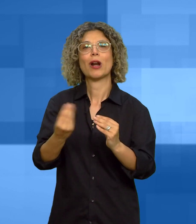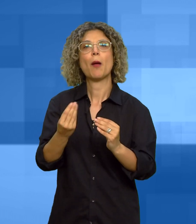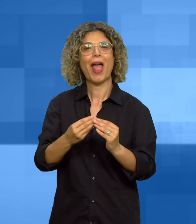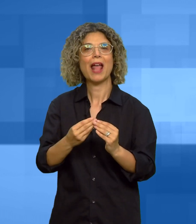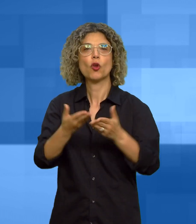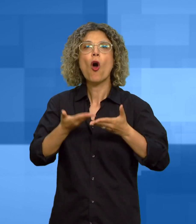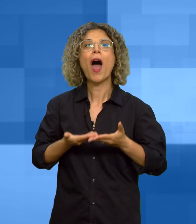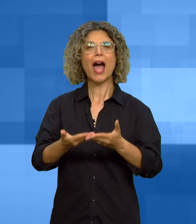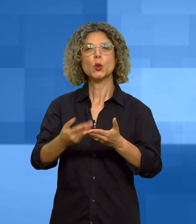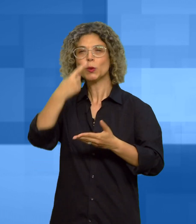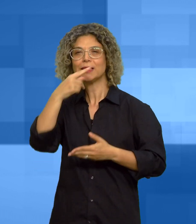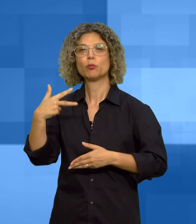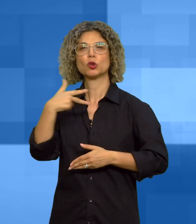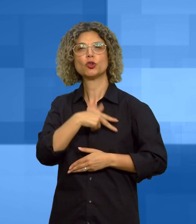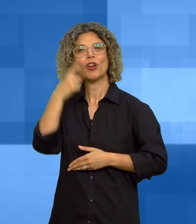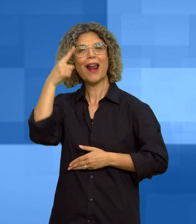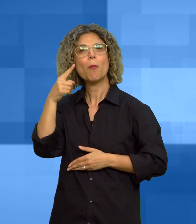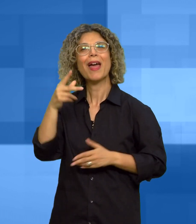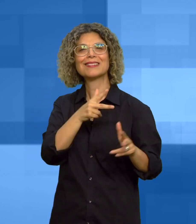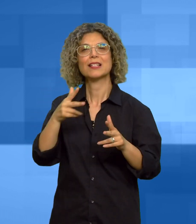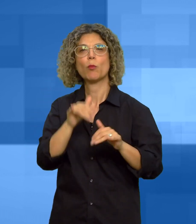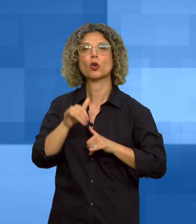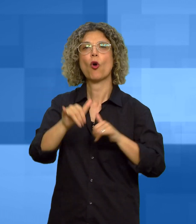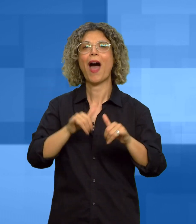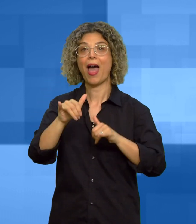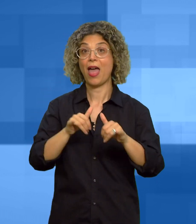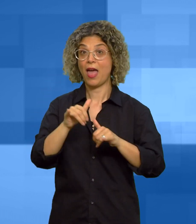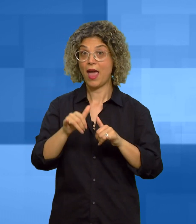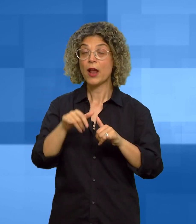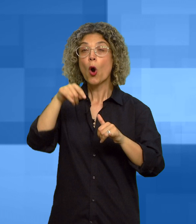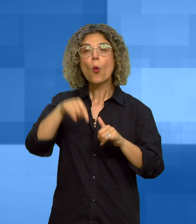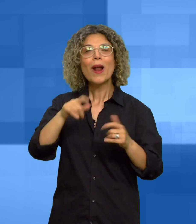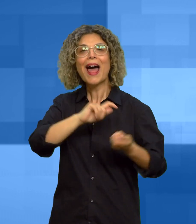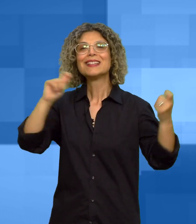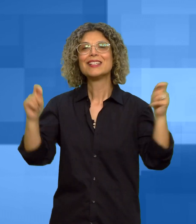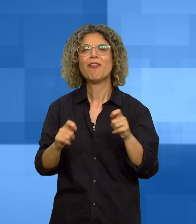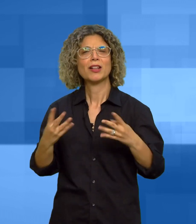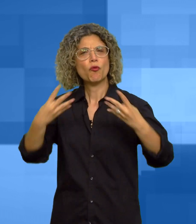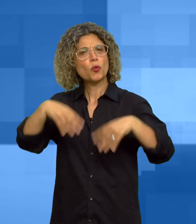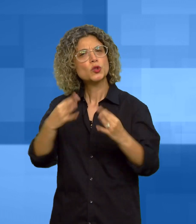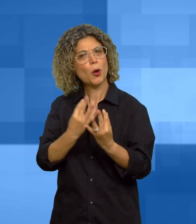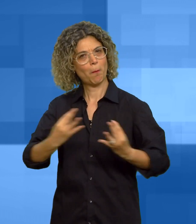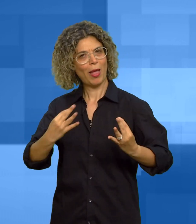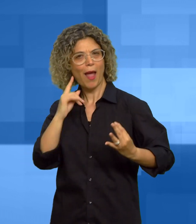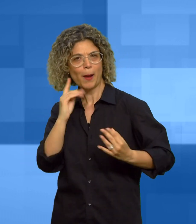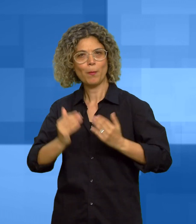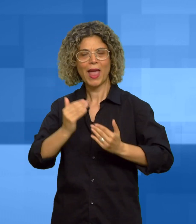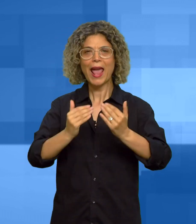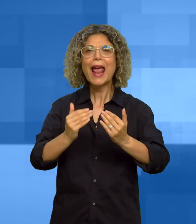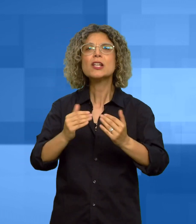per il trasporto aereo adottata oggi rendendola più efficace e capillare rispetto